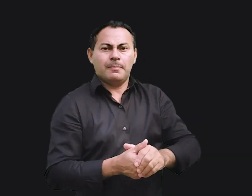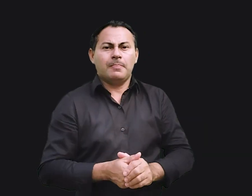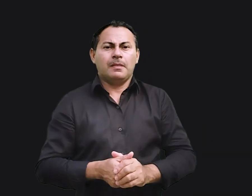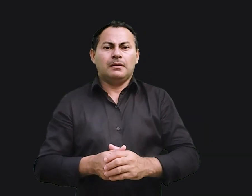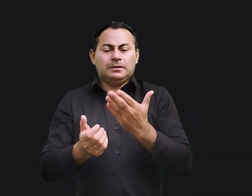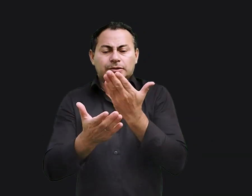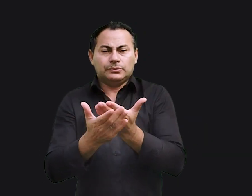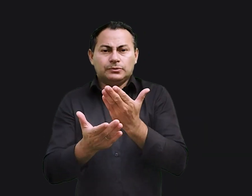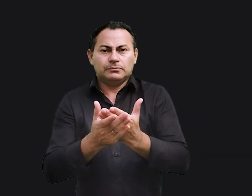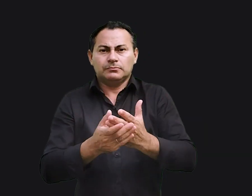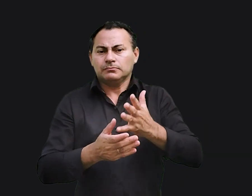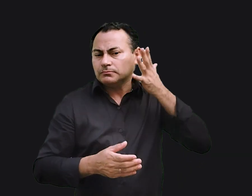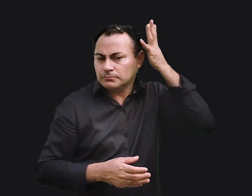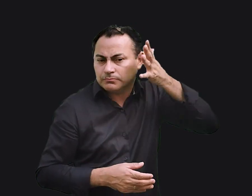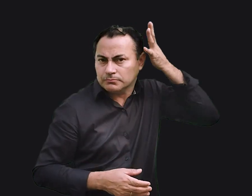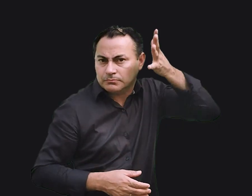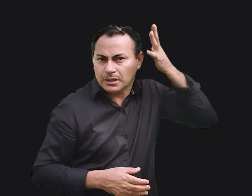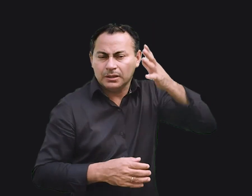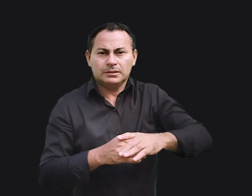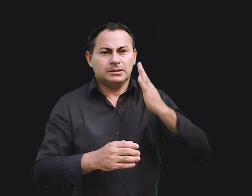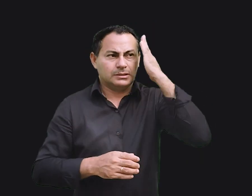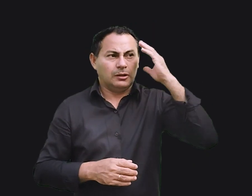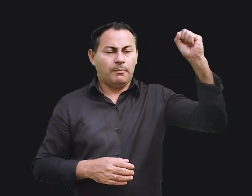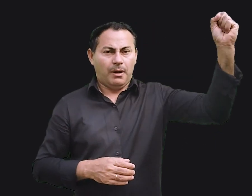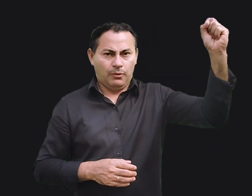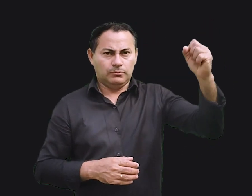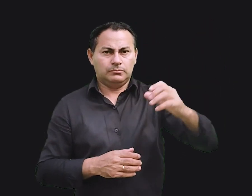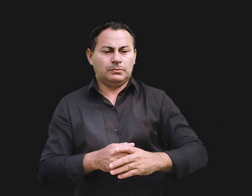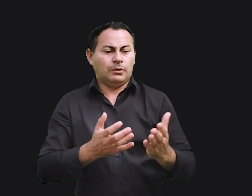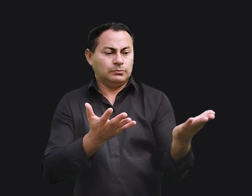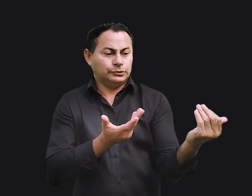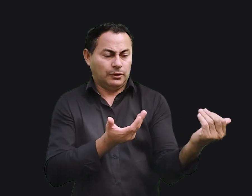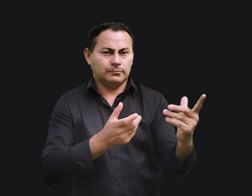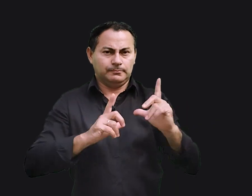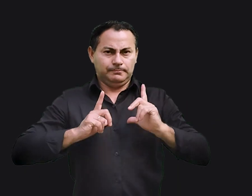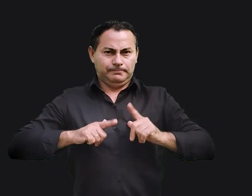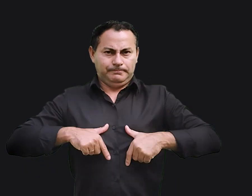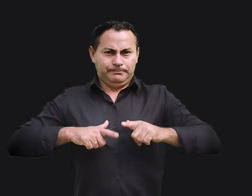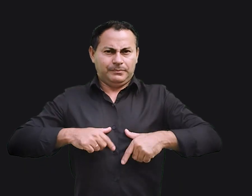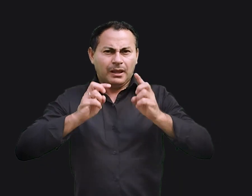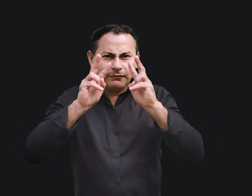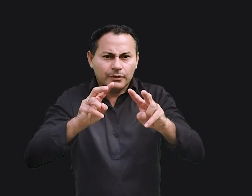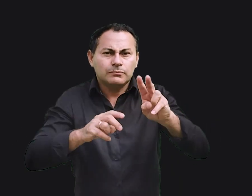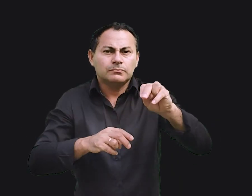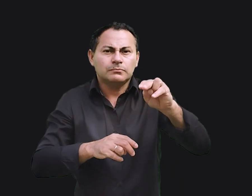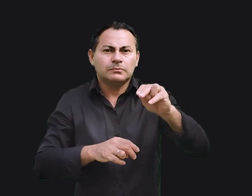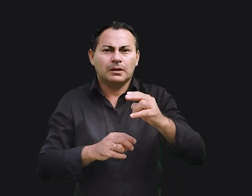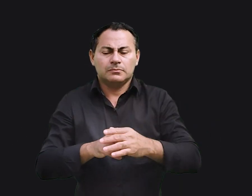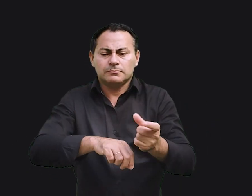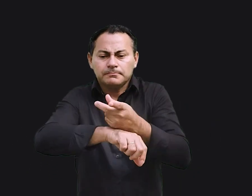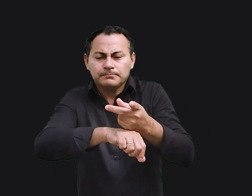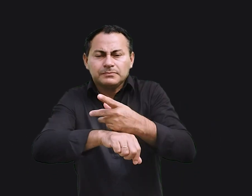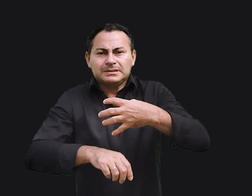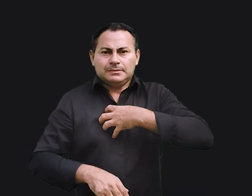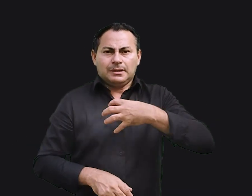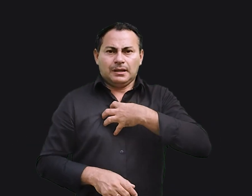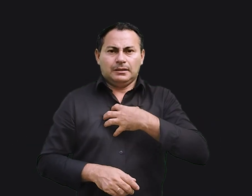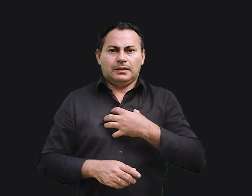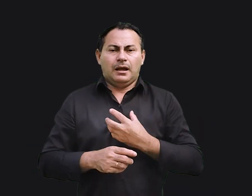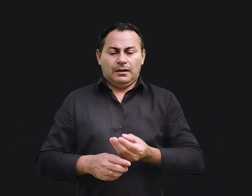Nesse estudo do sermão de Salomão aos jovens de Israel, você verá que ninguém jamais buscou tanto o sentido da vida